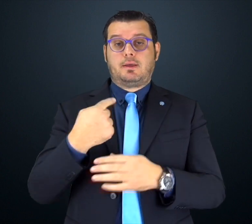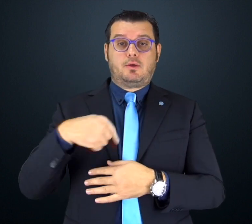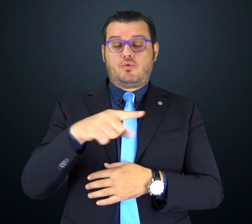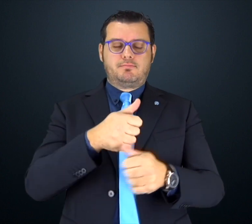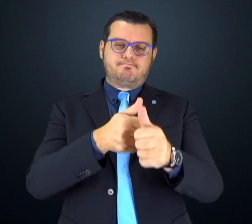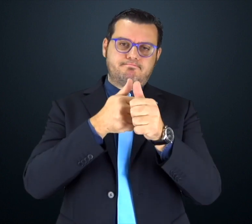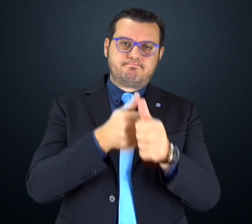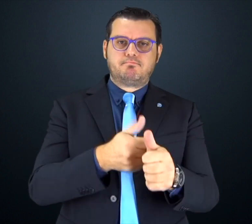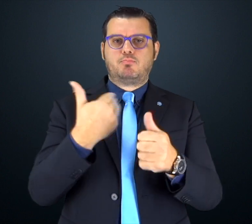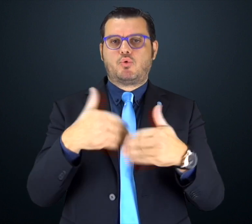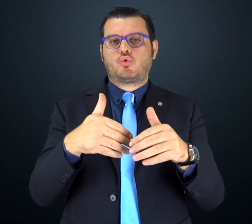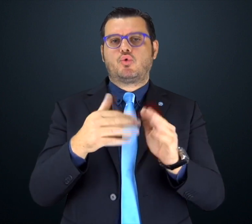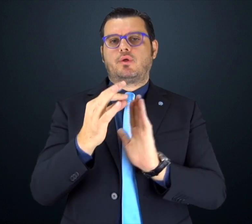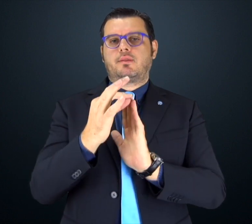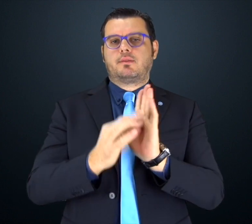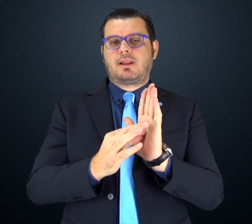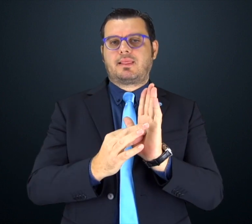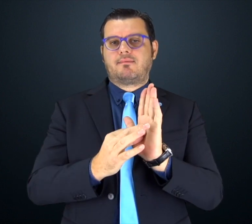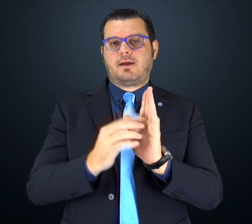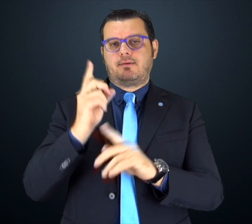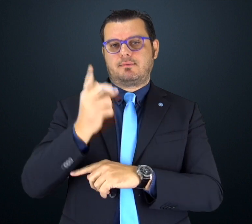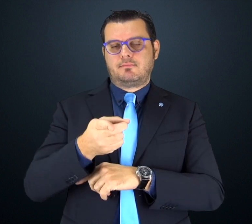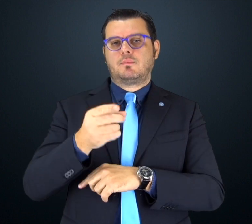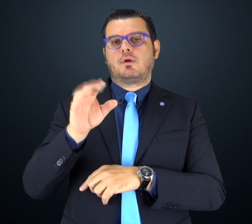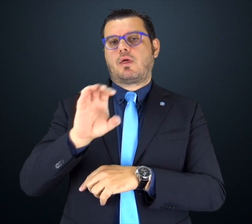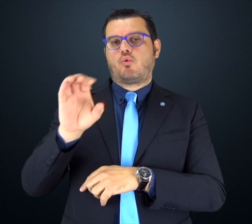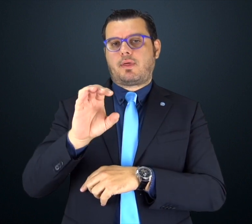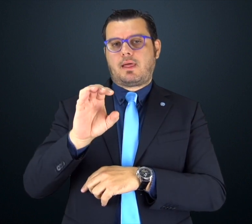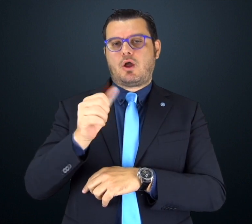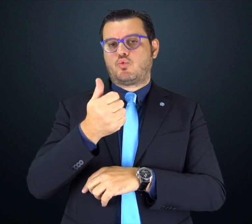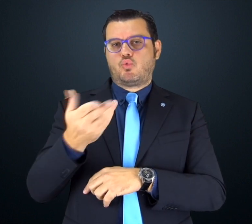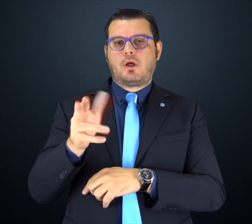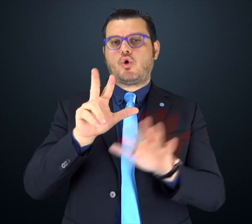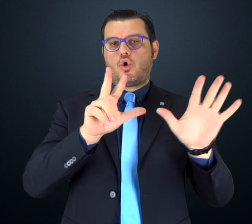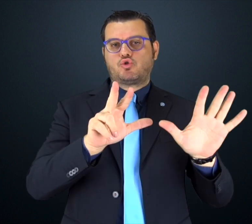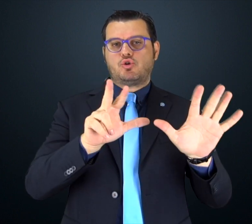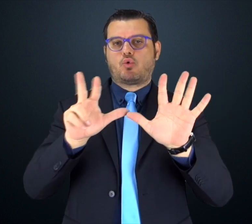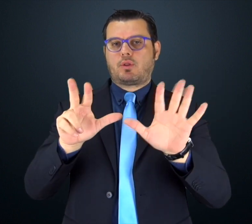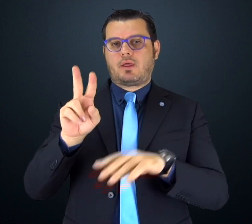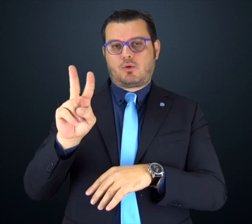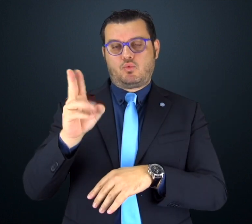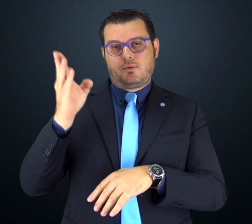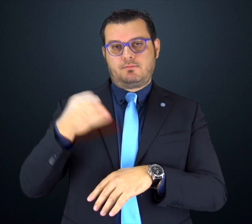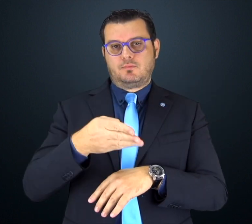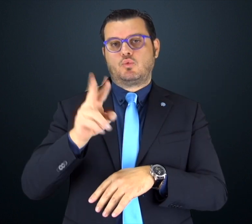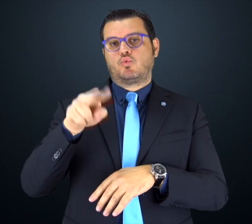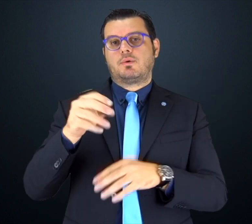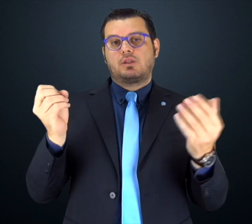882 del 2019, che contiene i requisiti dell